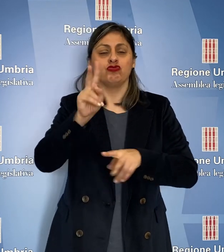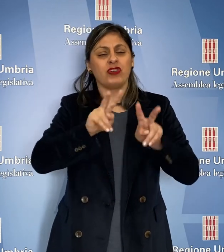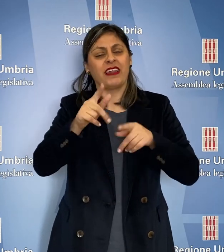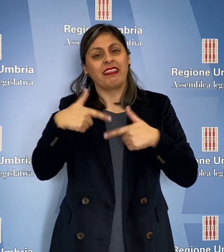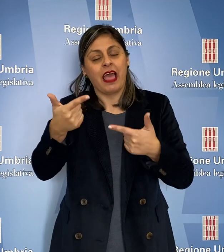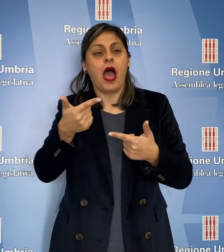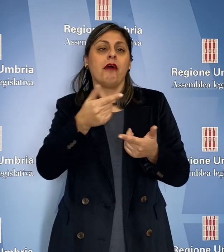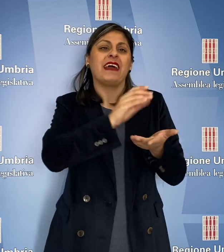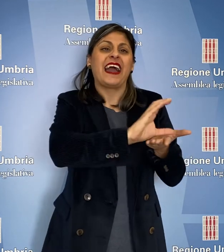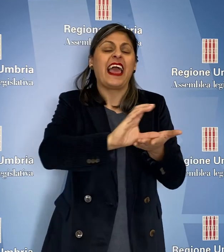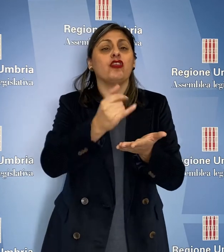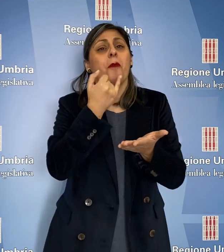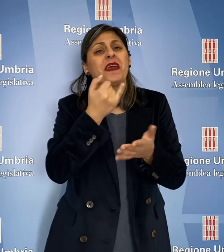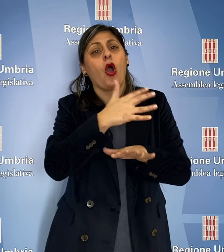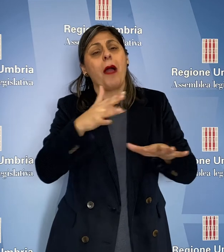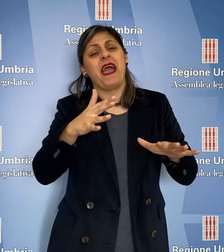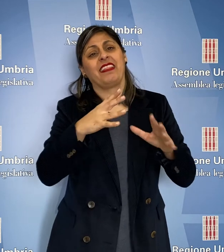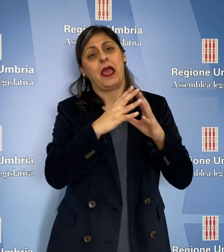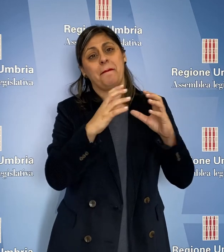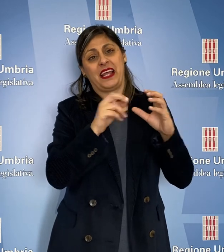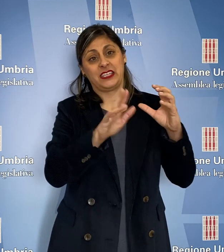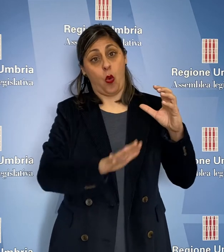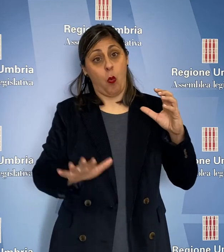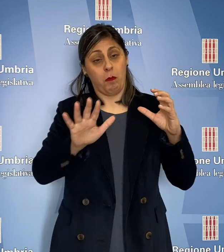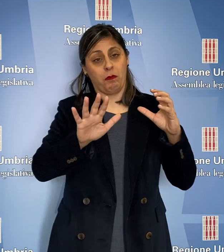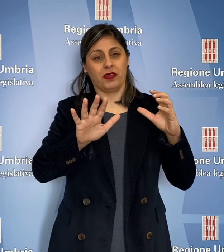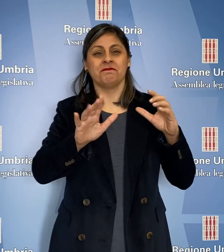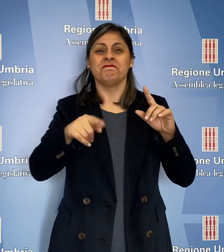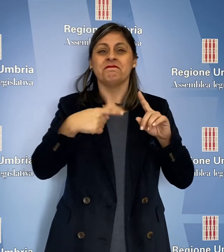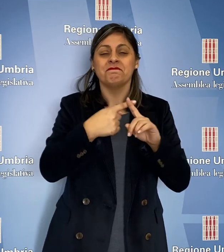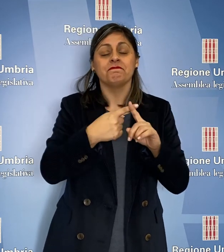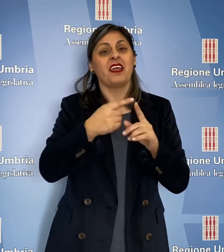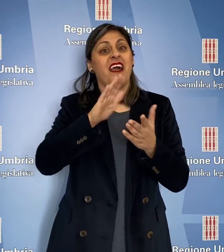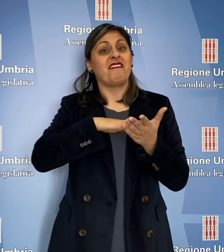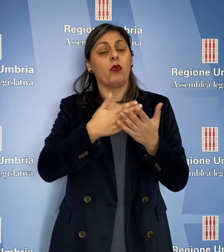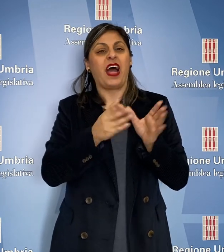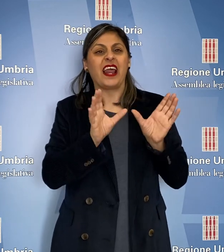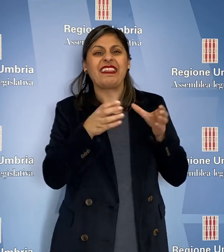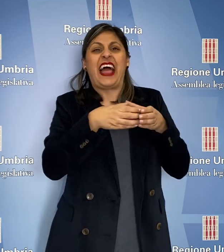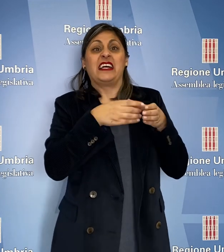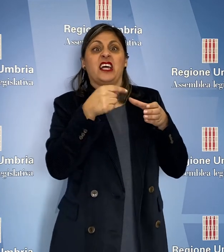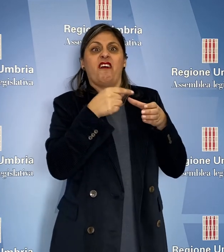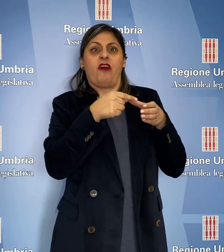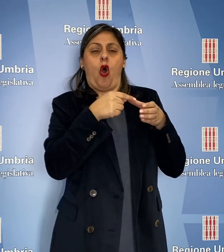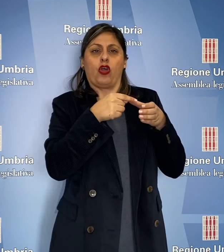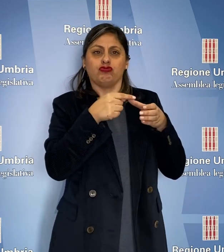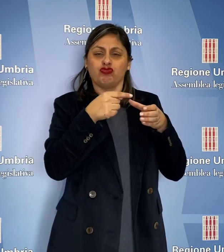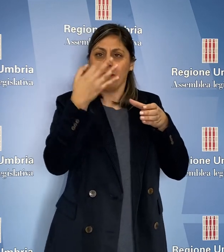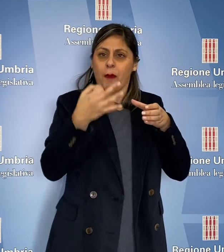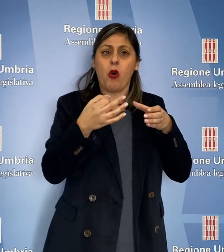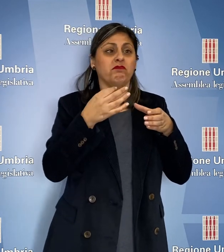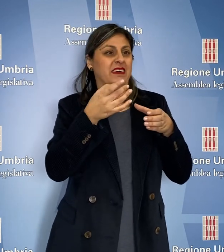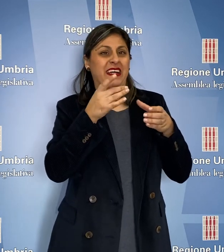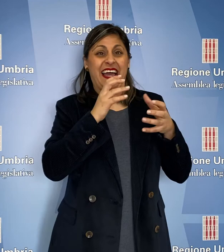piccole e medie imprese Umbra, valutare di inserire nella task force anticrisi rappresentanti degli organi